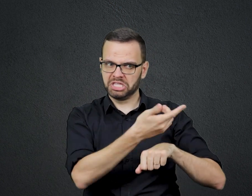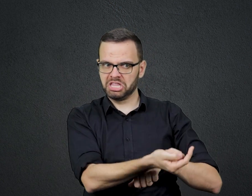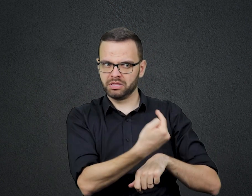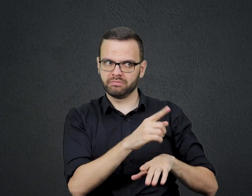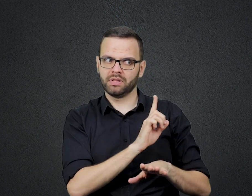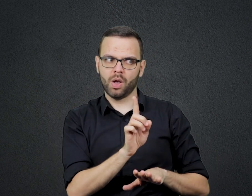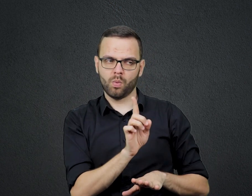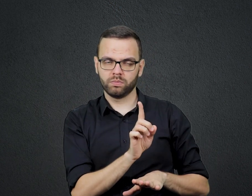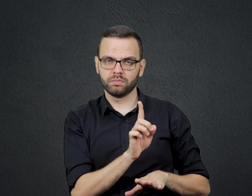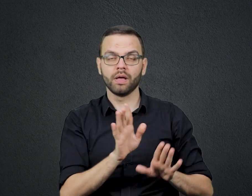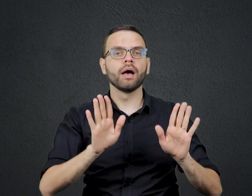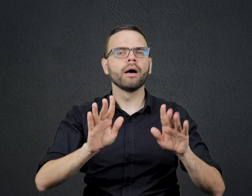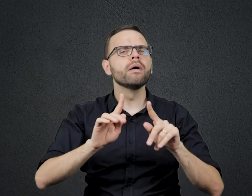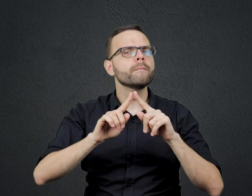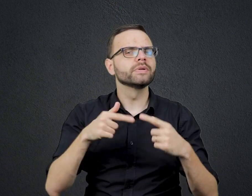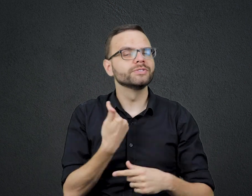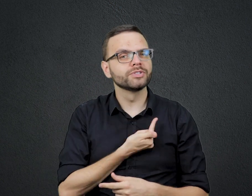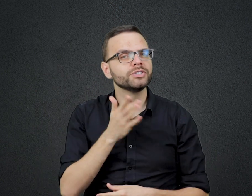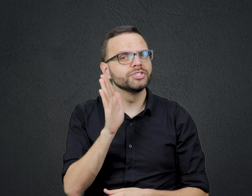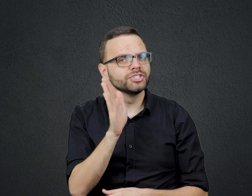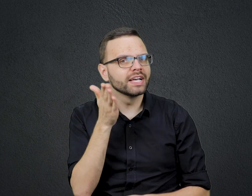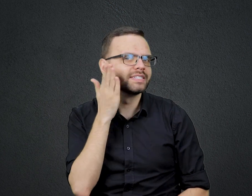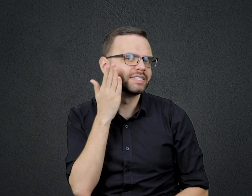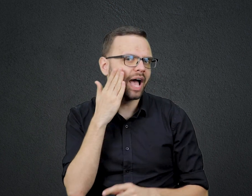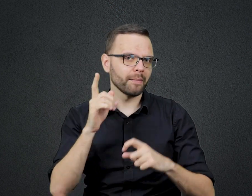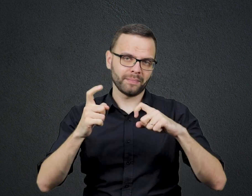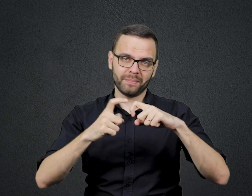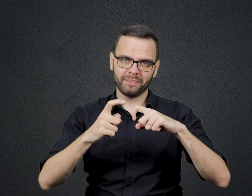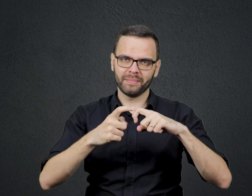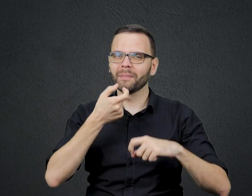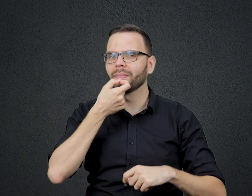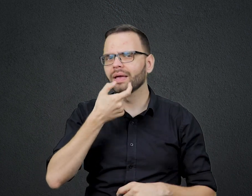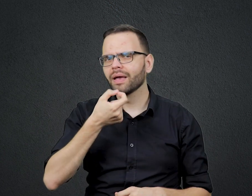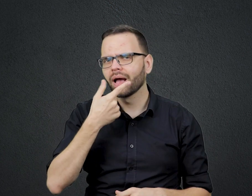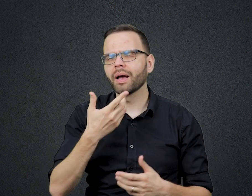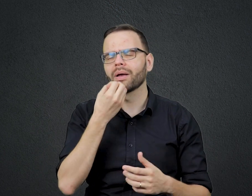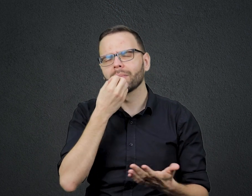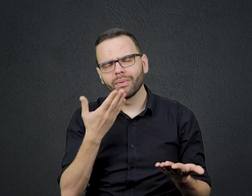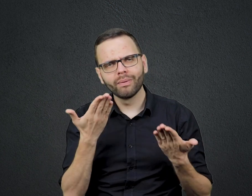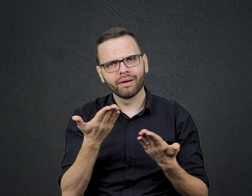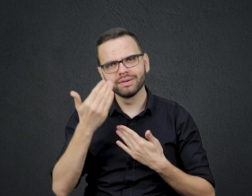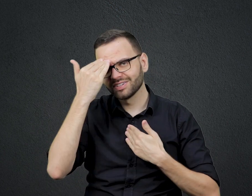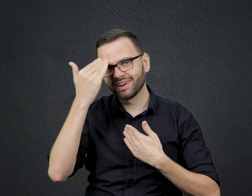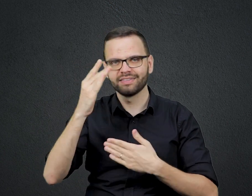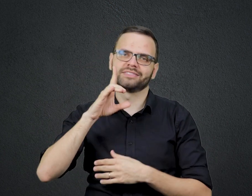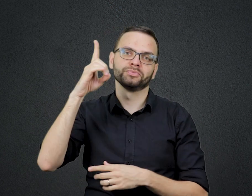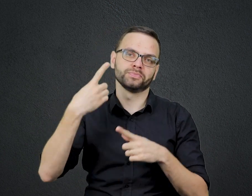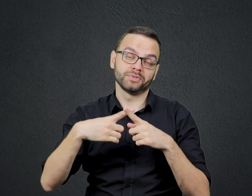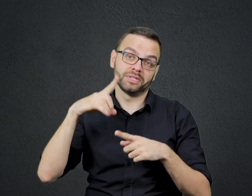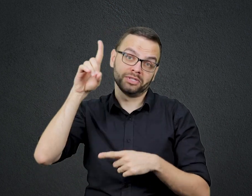já agradeceu por isso? Até o avanço da medicina É prova do amor e misericórdia de Deus por nós Pois por causa